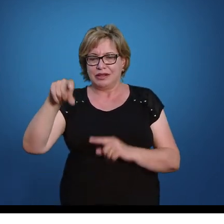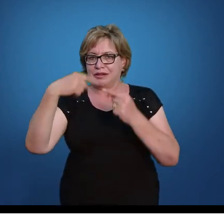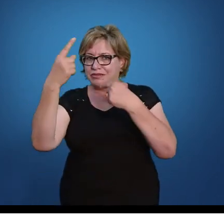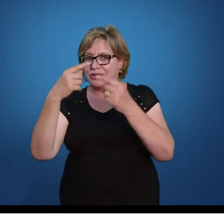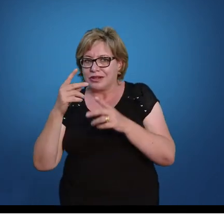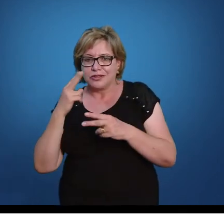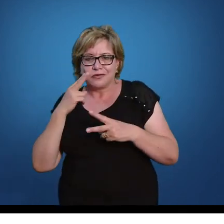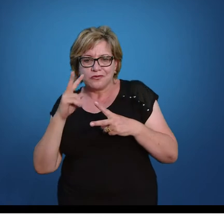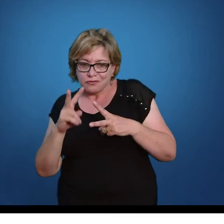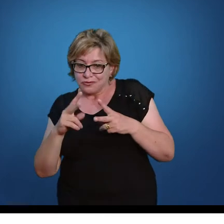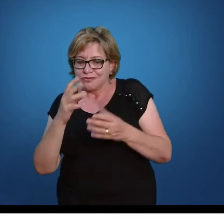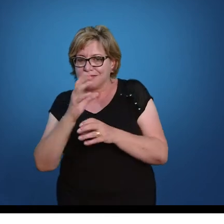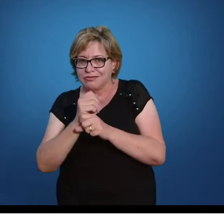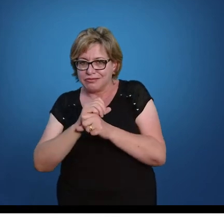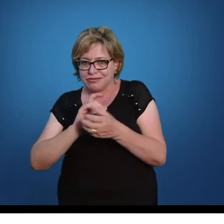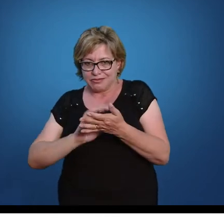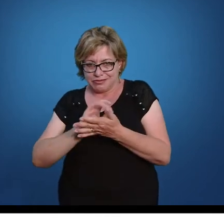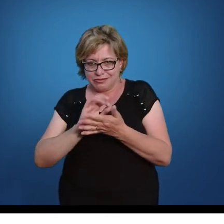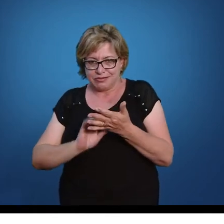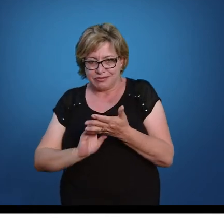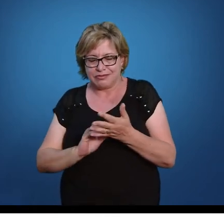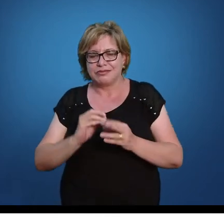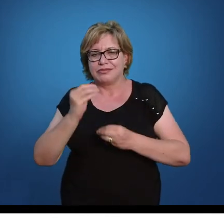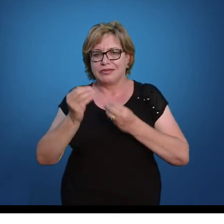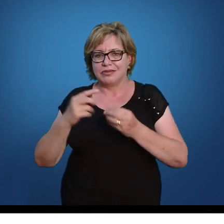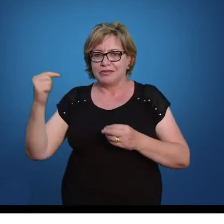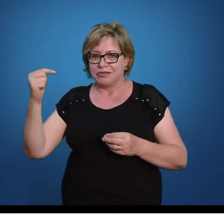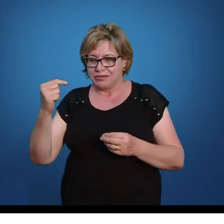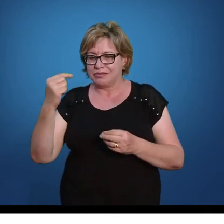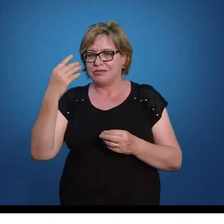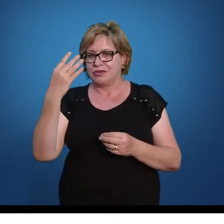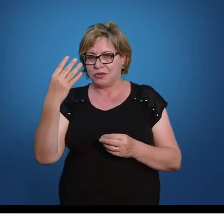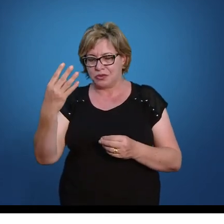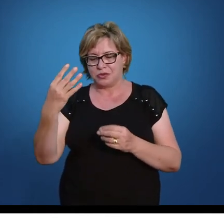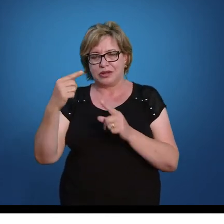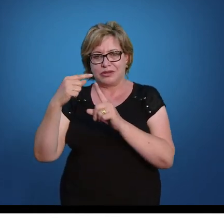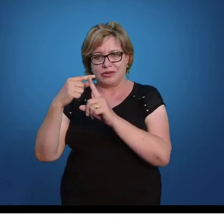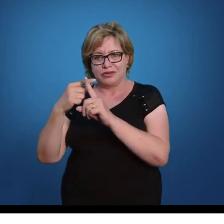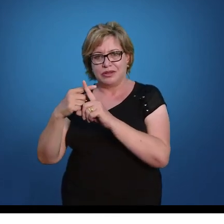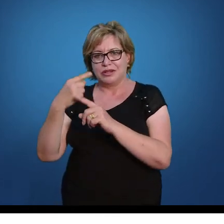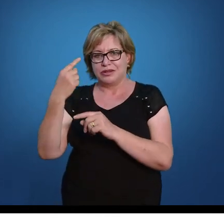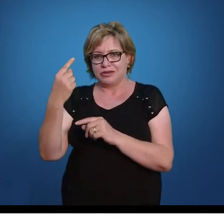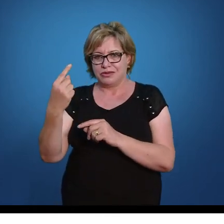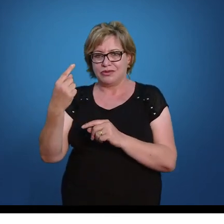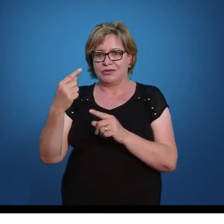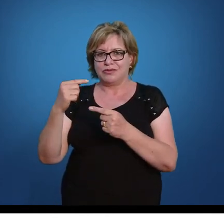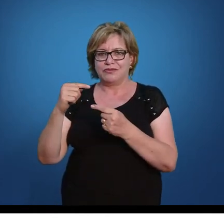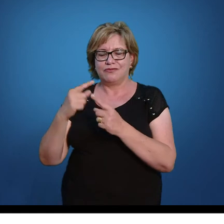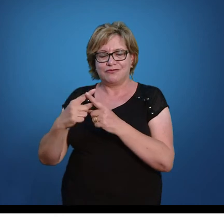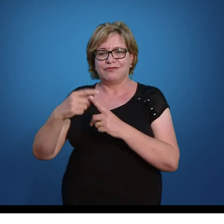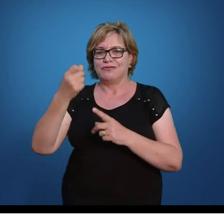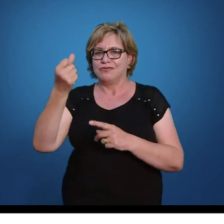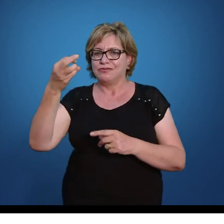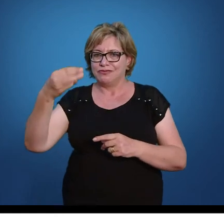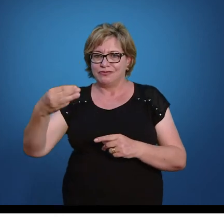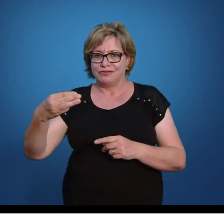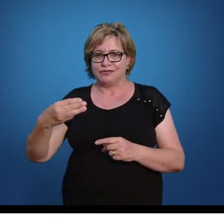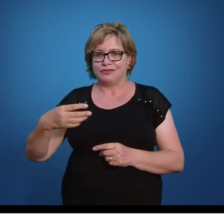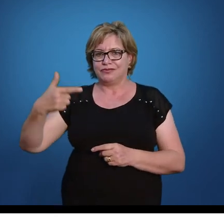calculadora. tudo isso menos quem? 4 vezes 1 vezes 63. Efetando o cálculo